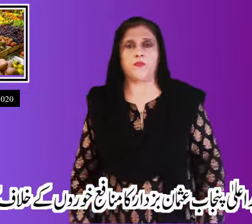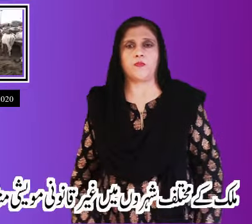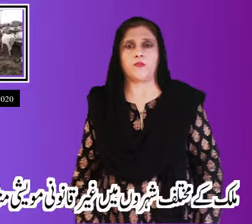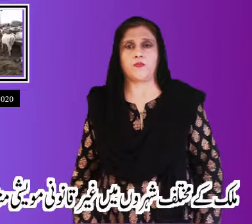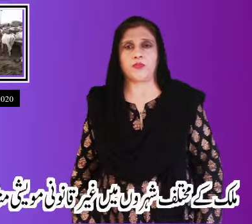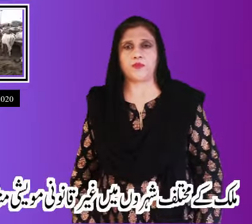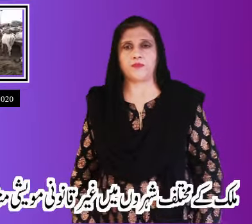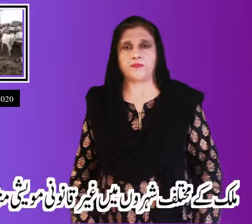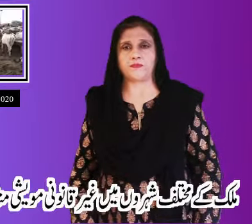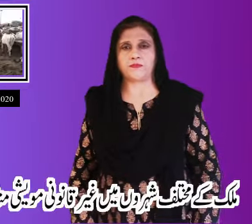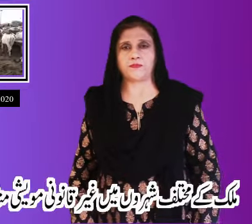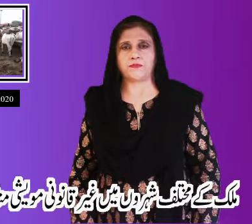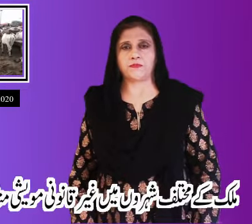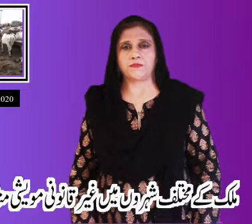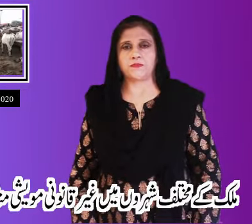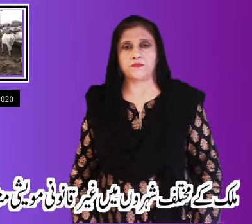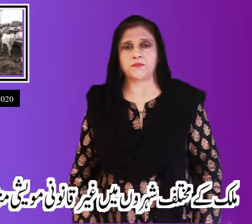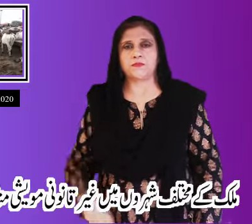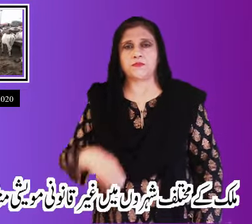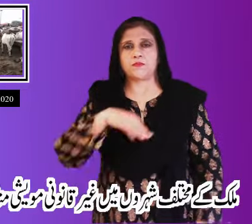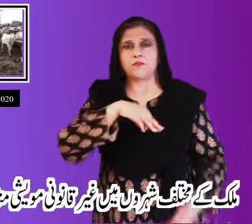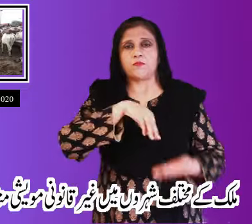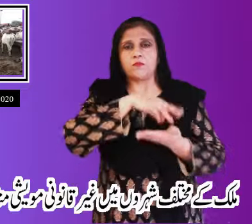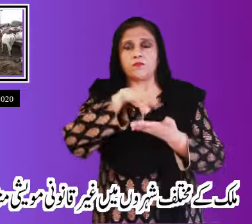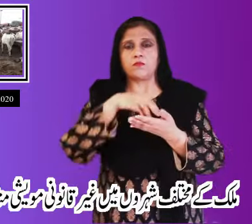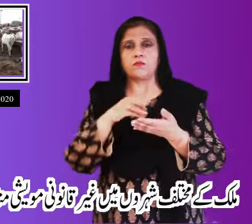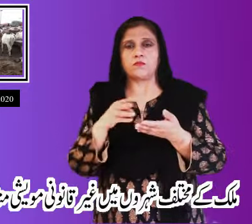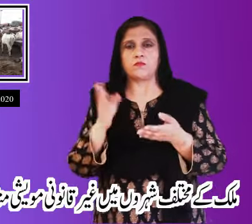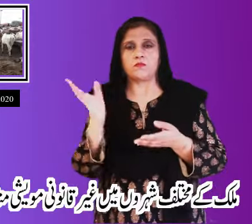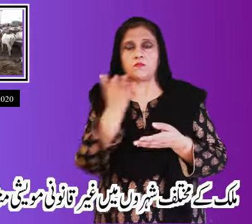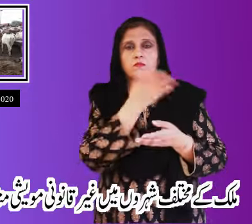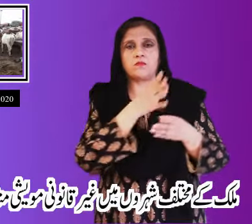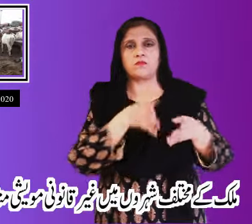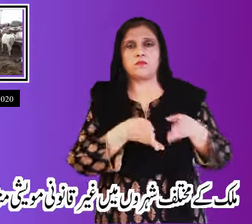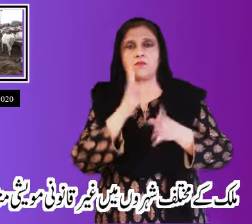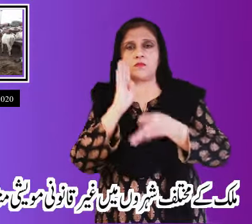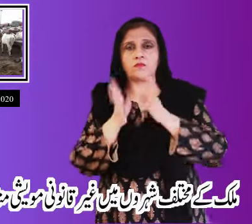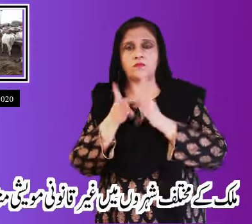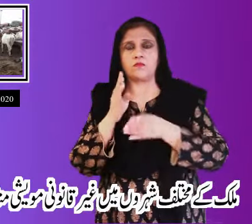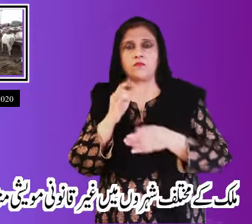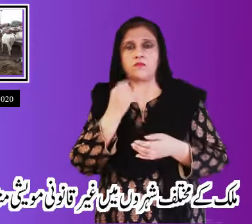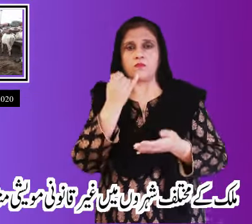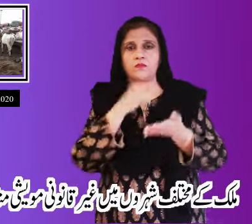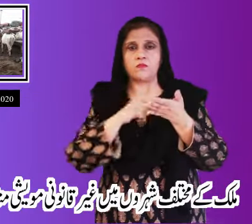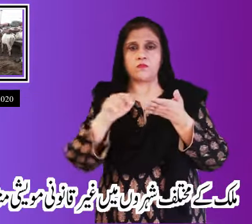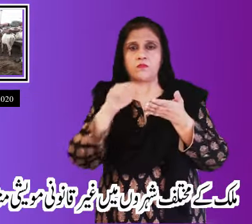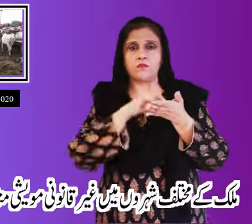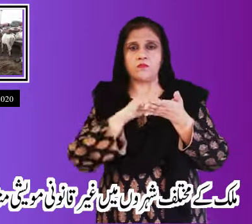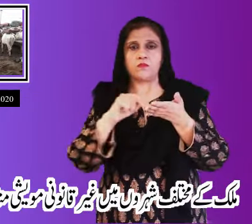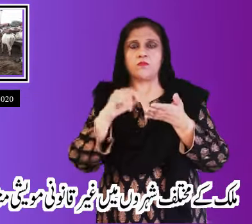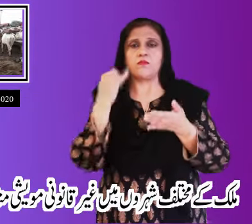ملک کے مختلف شہروں میں غیر قانونی مویشی منڈیاں